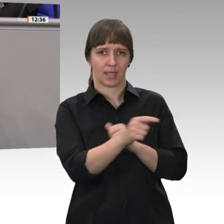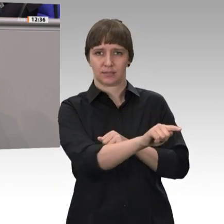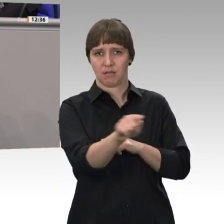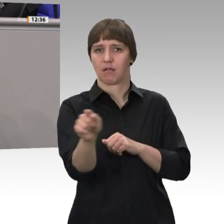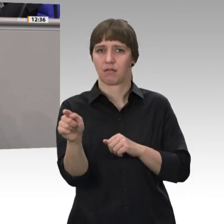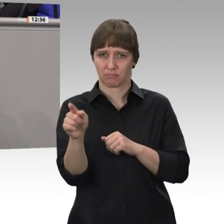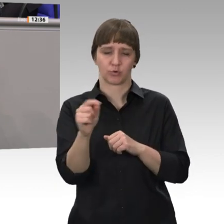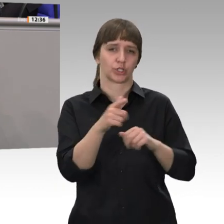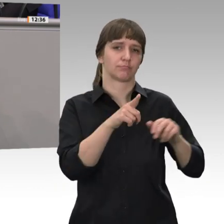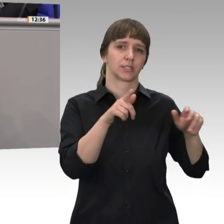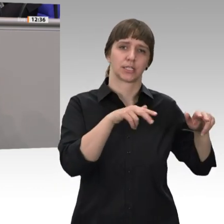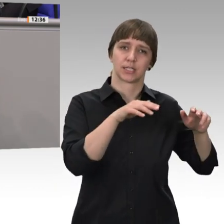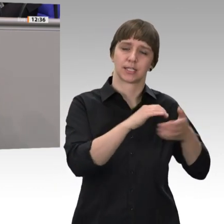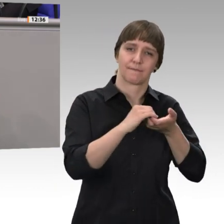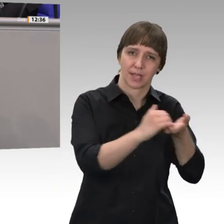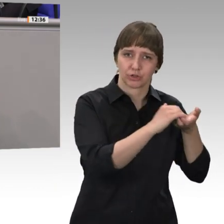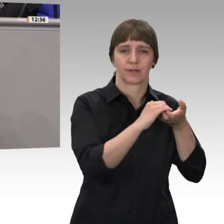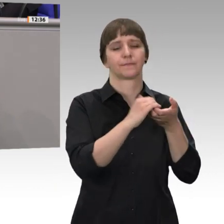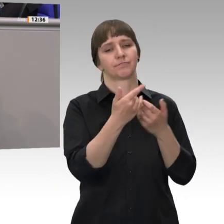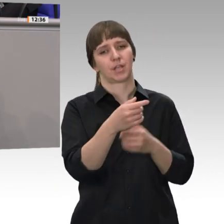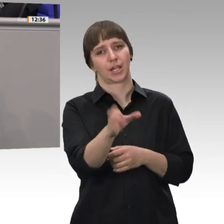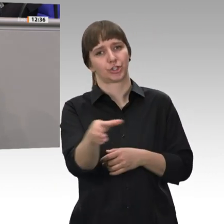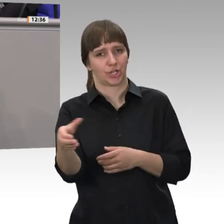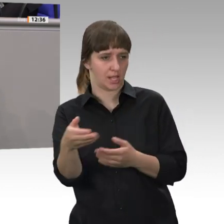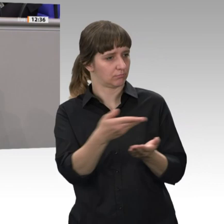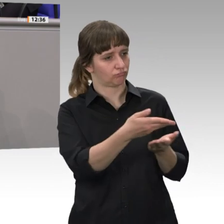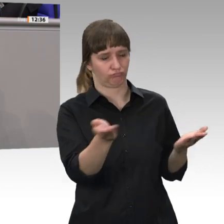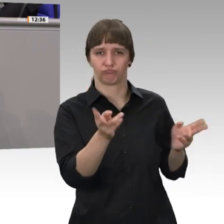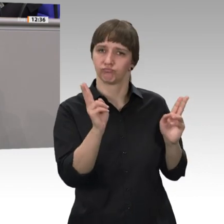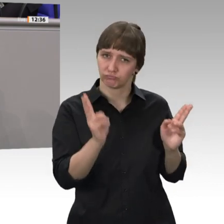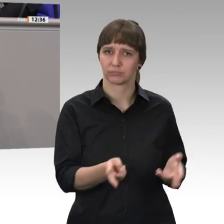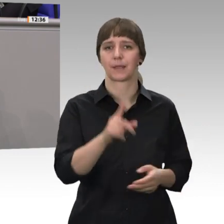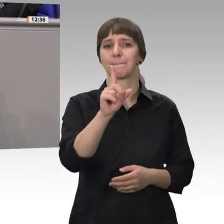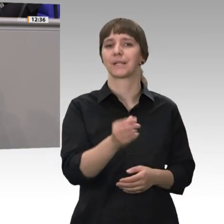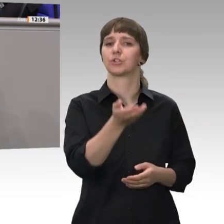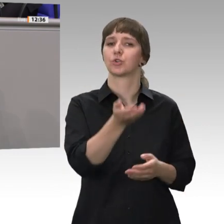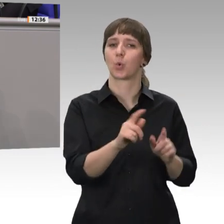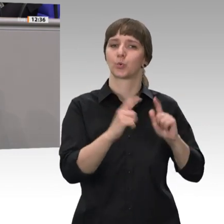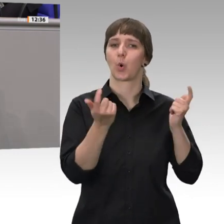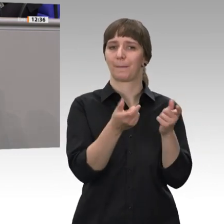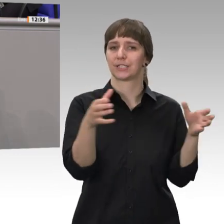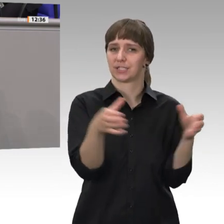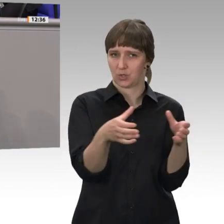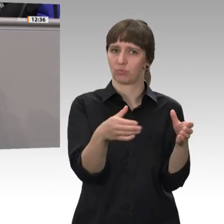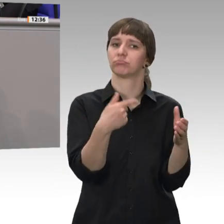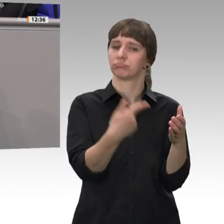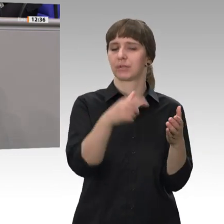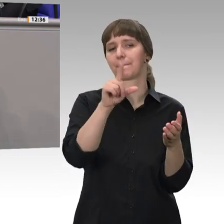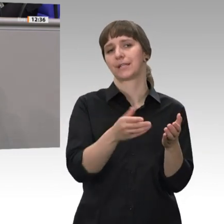nämlich Gewerkschaften und Arbeitgebern, eine Mindestlohnkommission geschaffen haben, die diesen Mindestlohn festlegt. Deswegen möchte ich auch für die Unionsfraktion